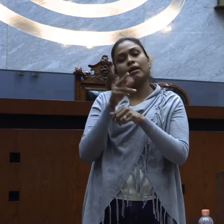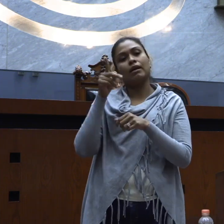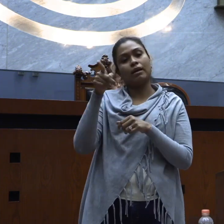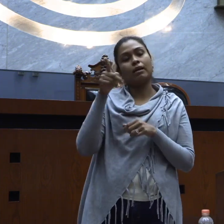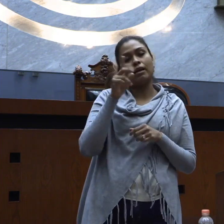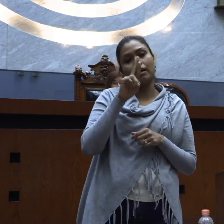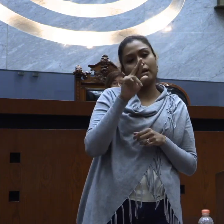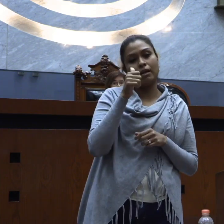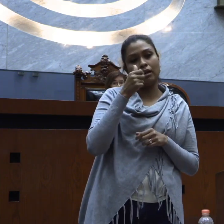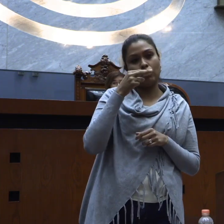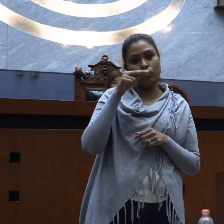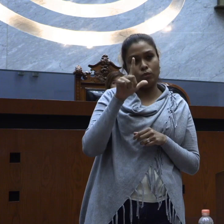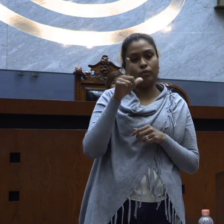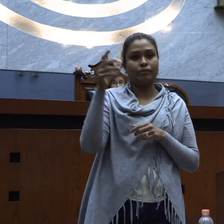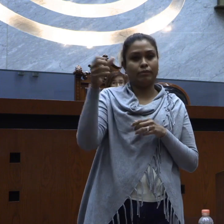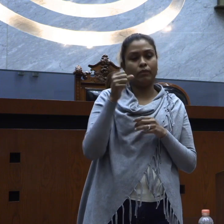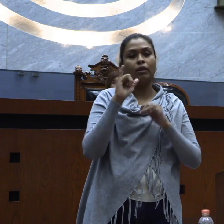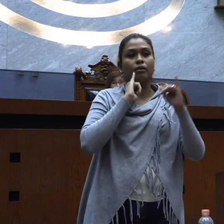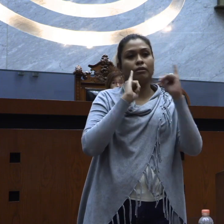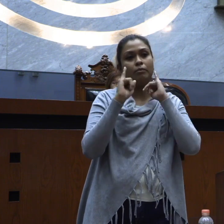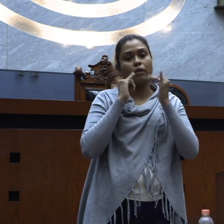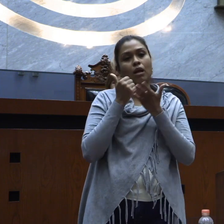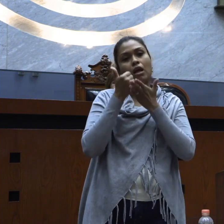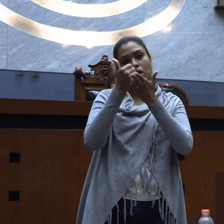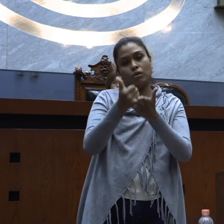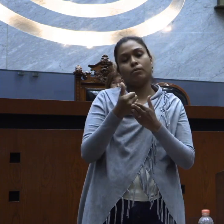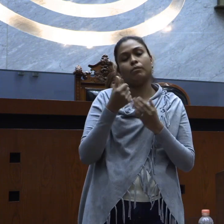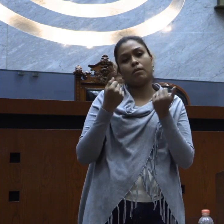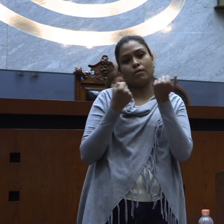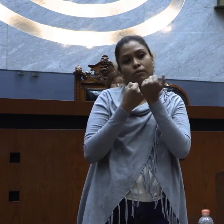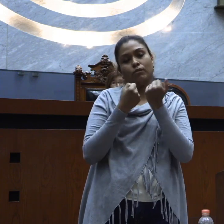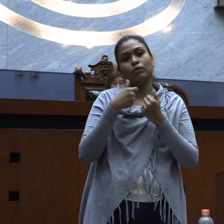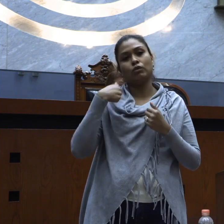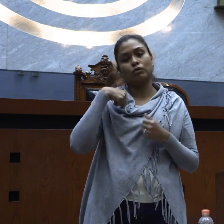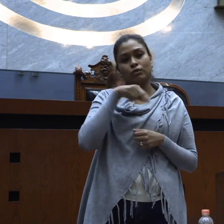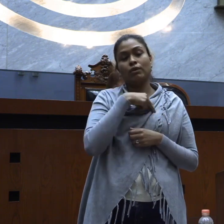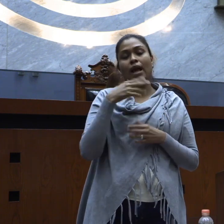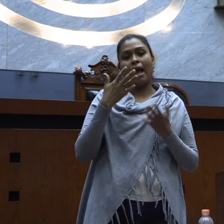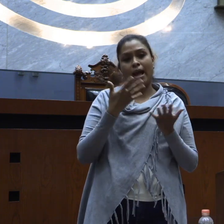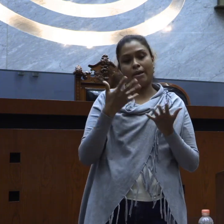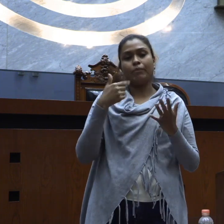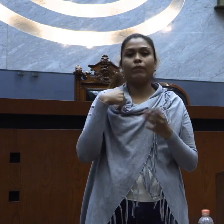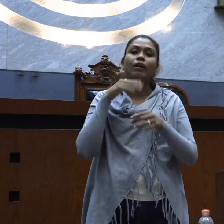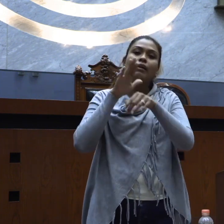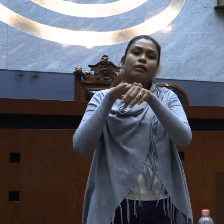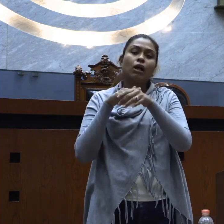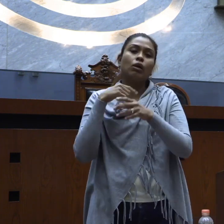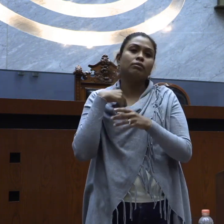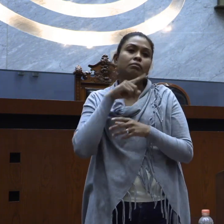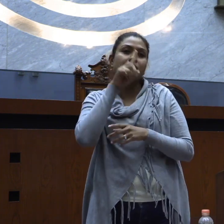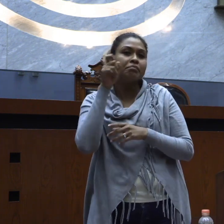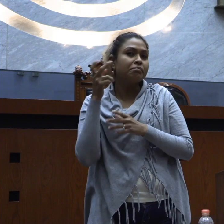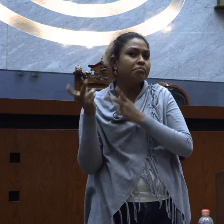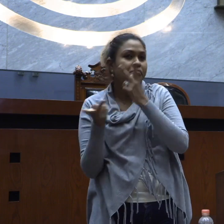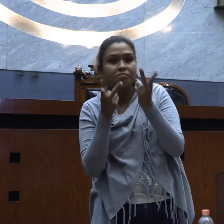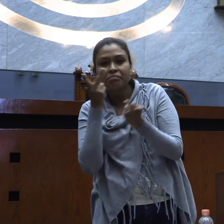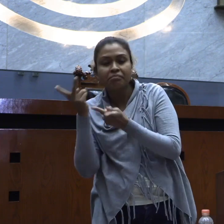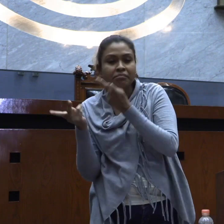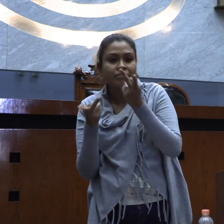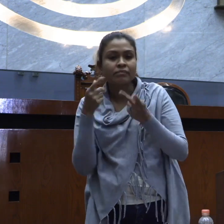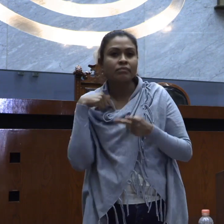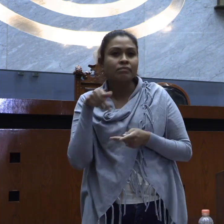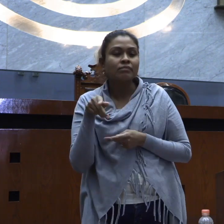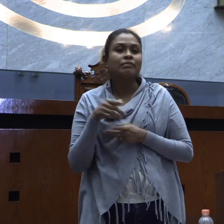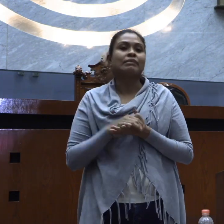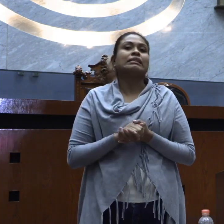de diferentes asociaciones civiles para que nos puedan defender en nuestros derechos, se asocien y podamos